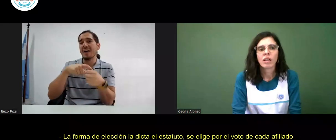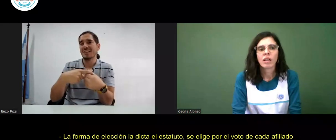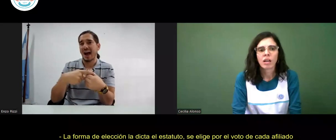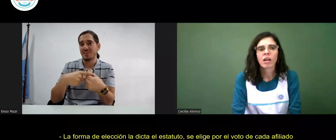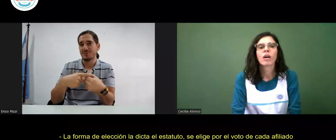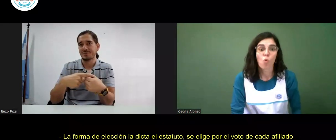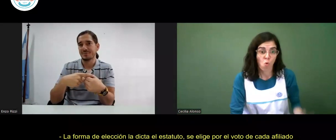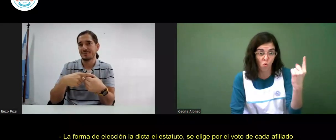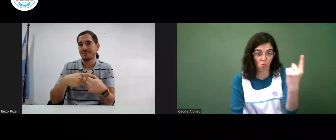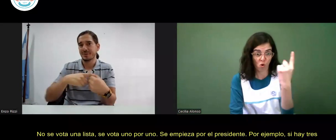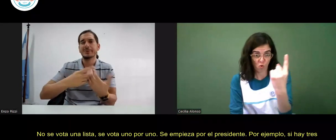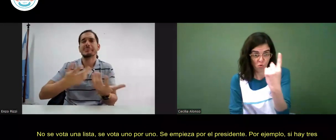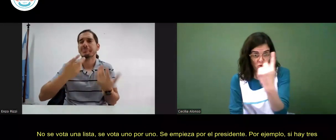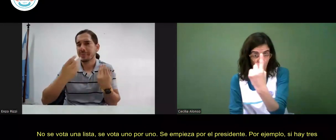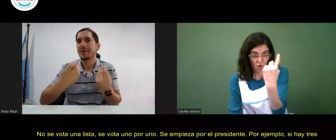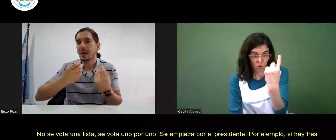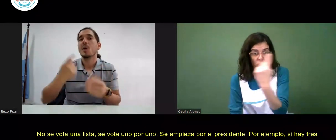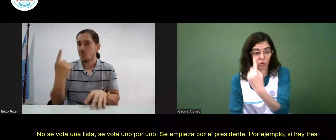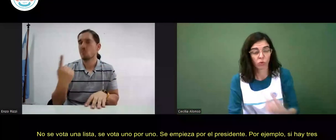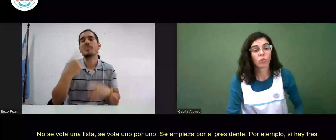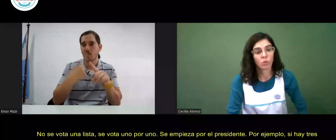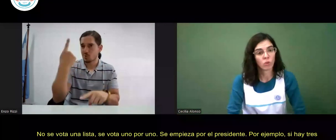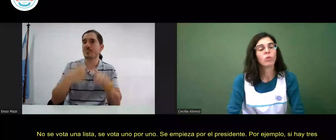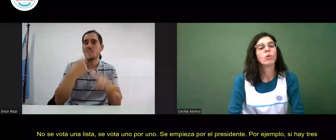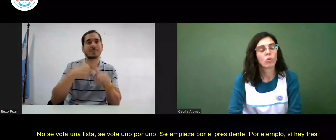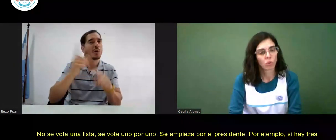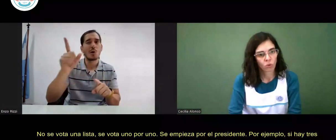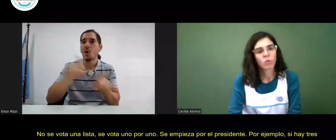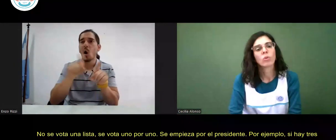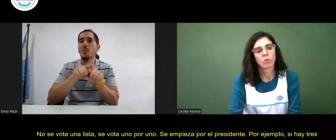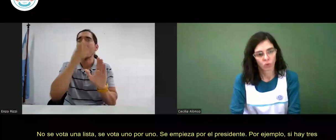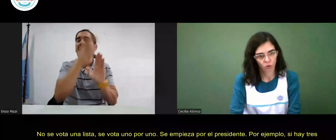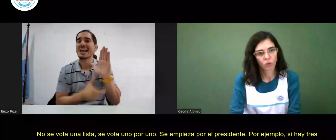no se vota una lista se vota uno por uno